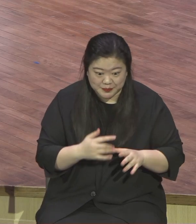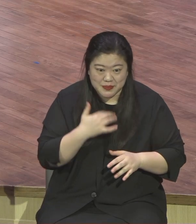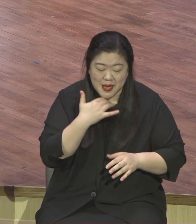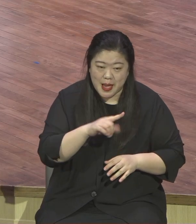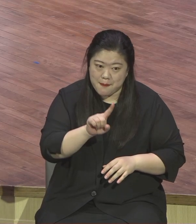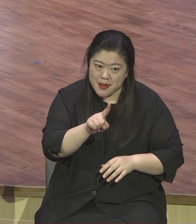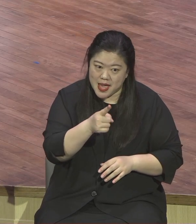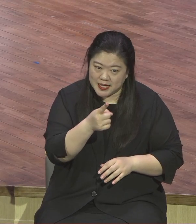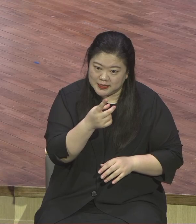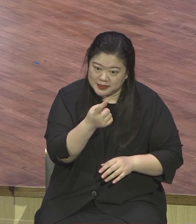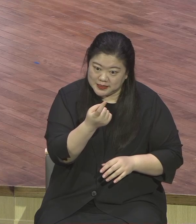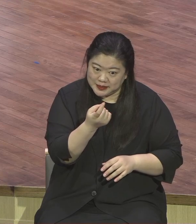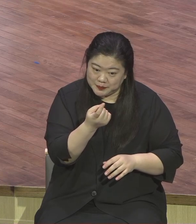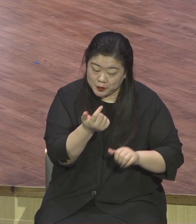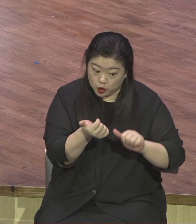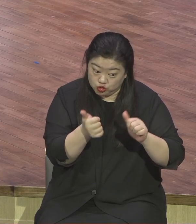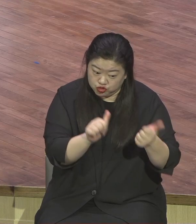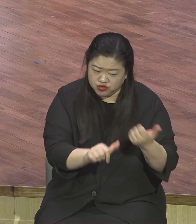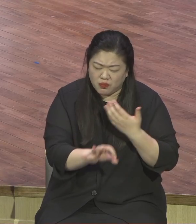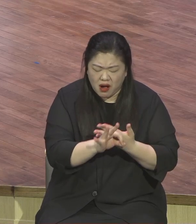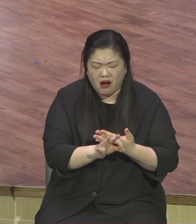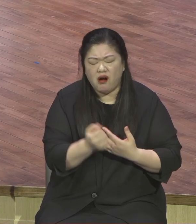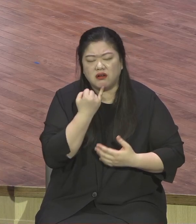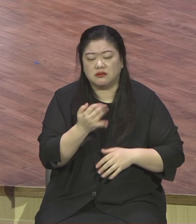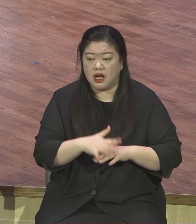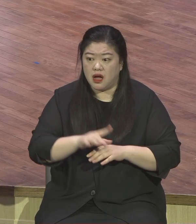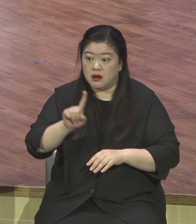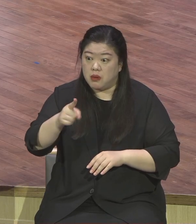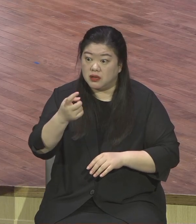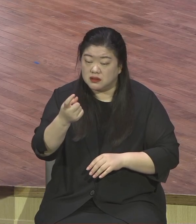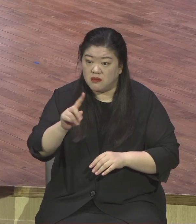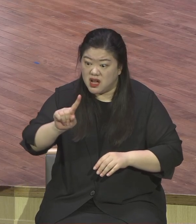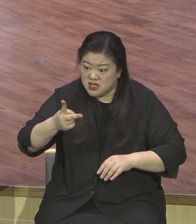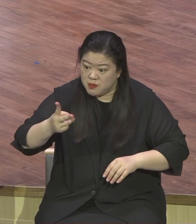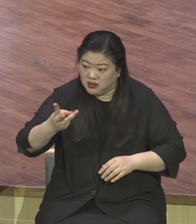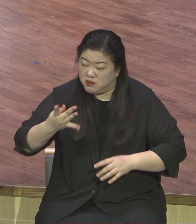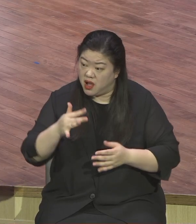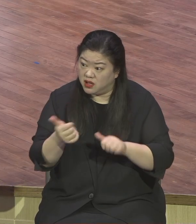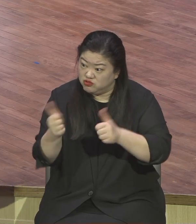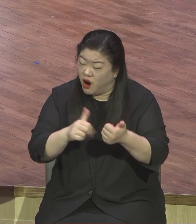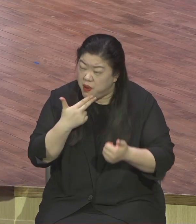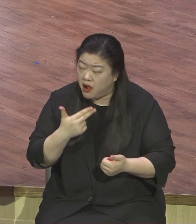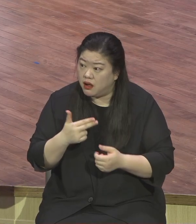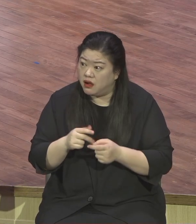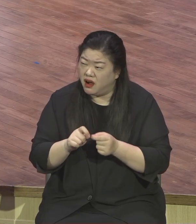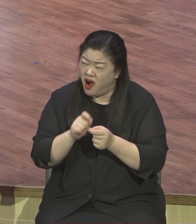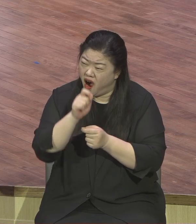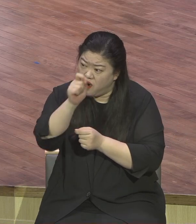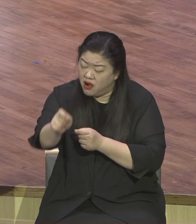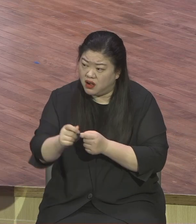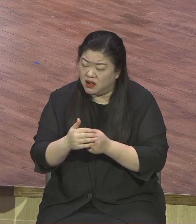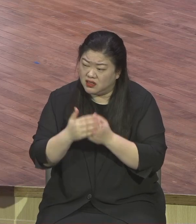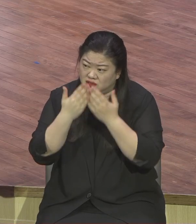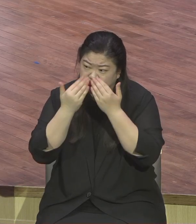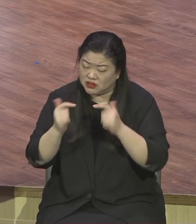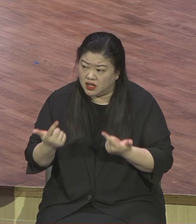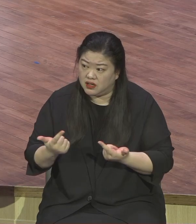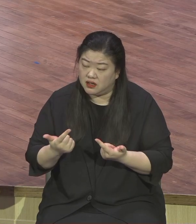좀 일리 있는 말이죠 아무리 좋은 잔치라도 매일 잔치하고 매일 먹으면 지루하지 않겠어요